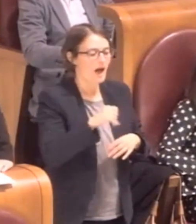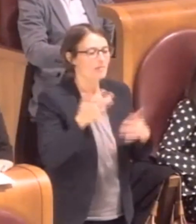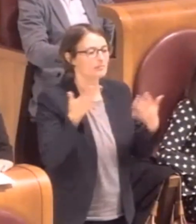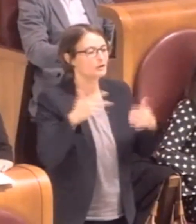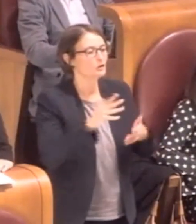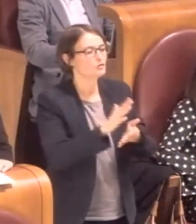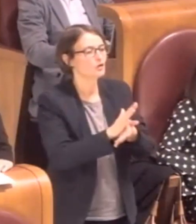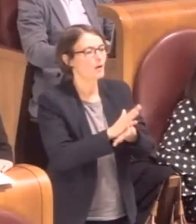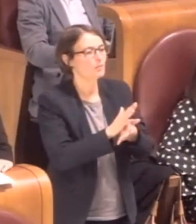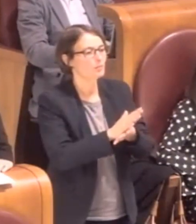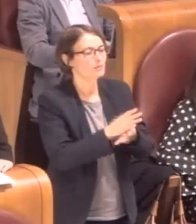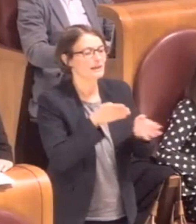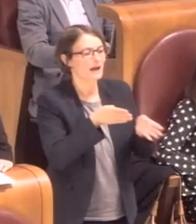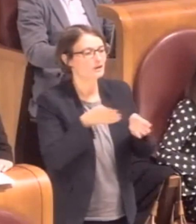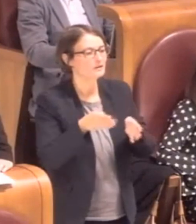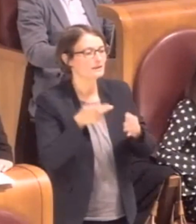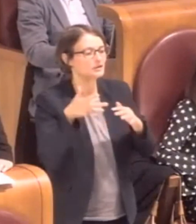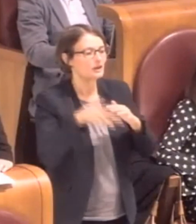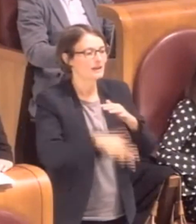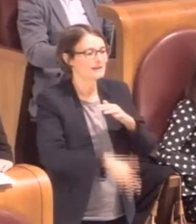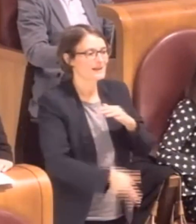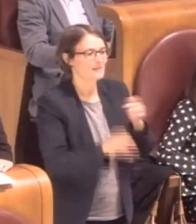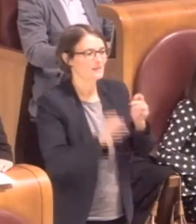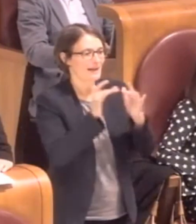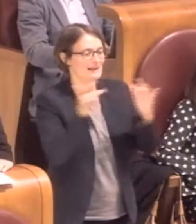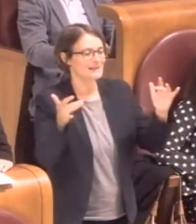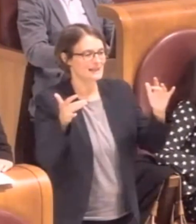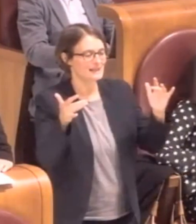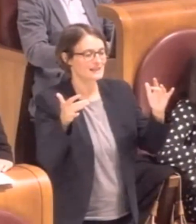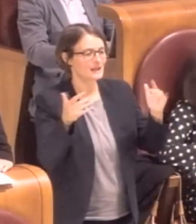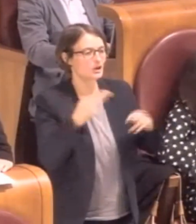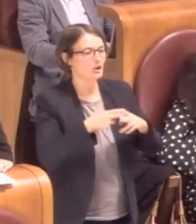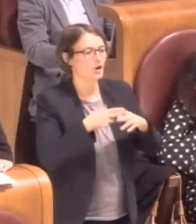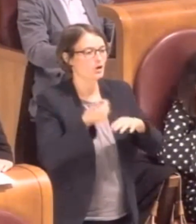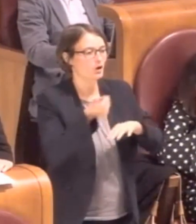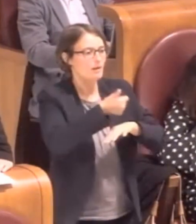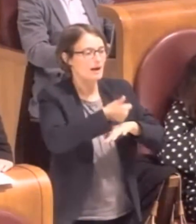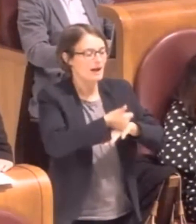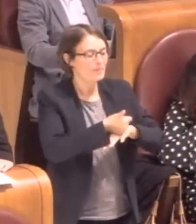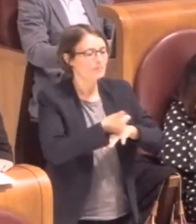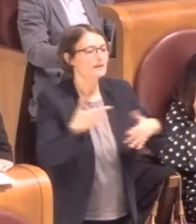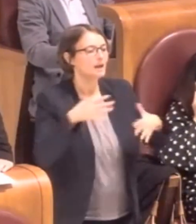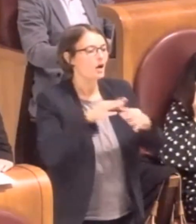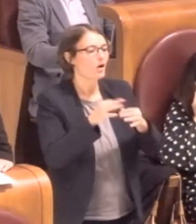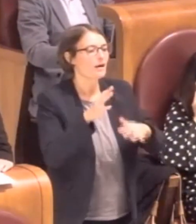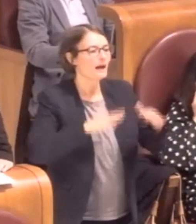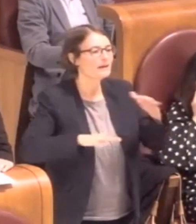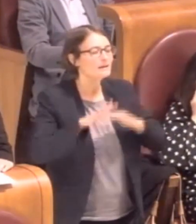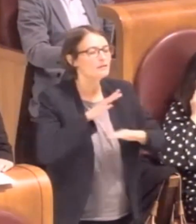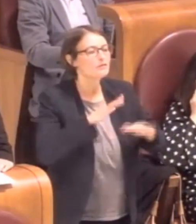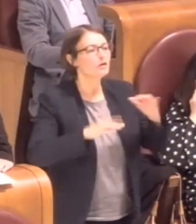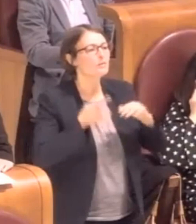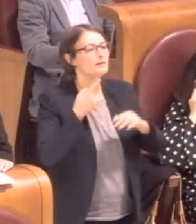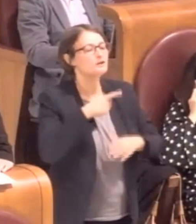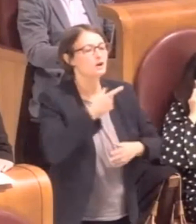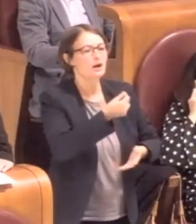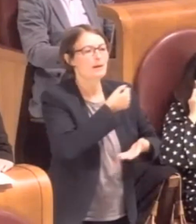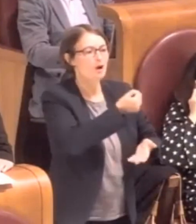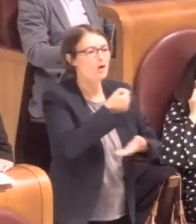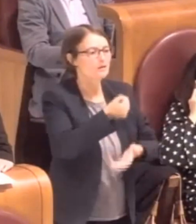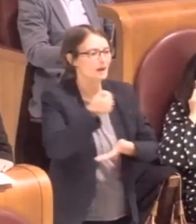sezione trasparenza del sito di Roma Capitale in ordine ai dati relativi dei contributi erogati